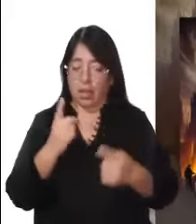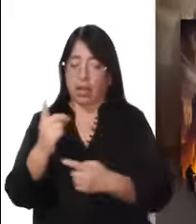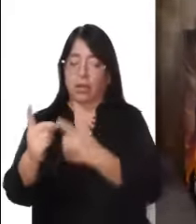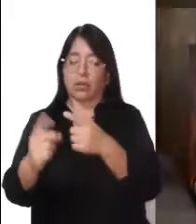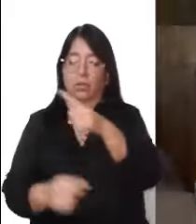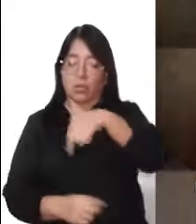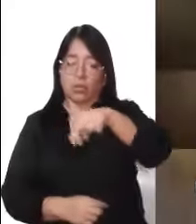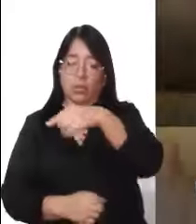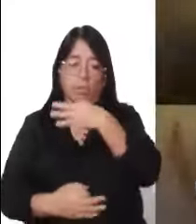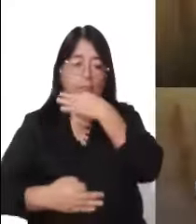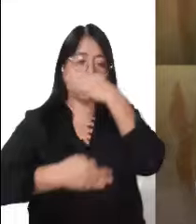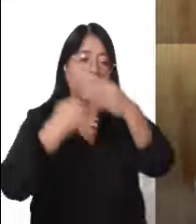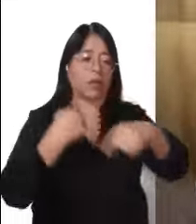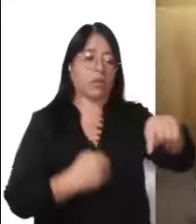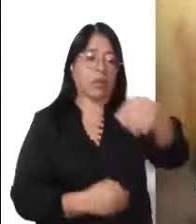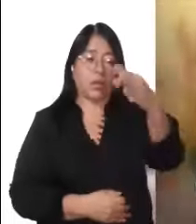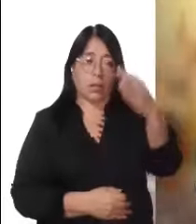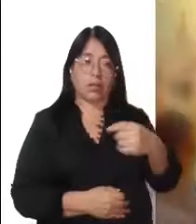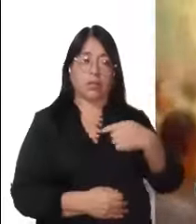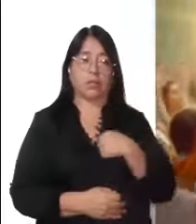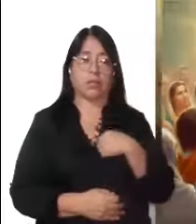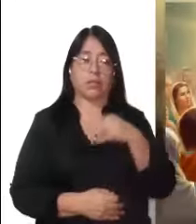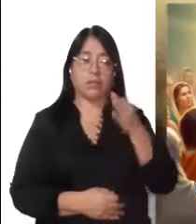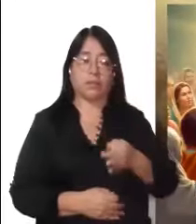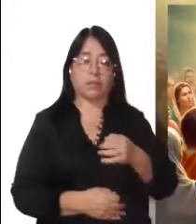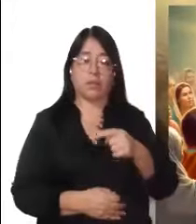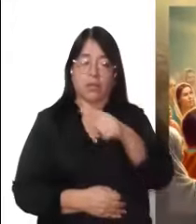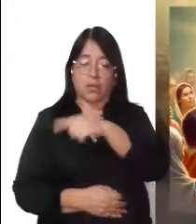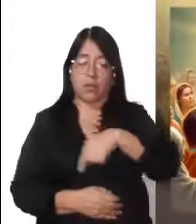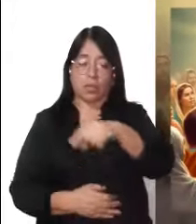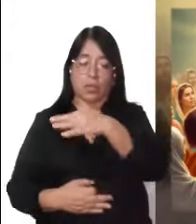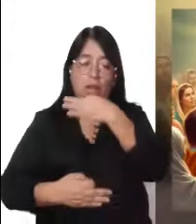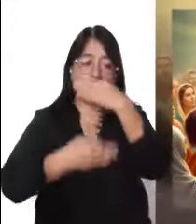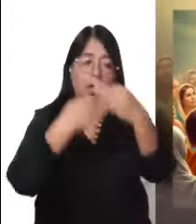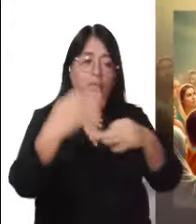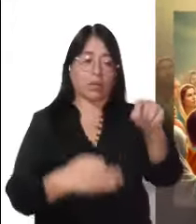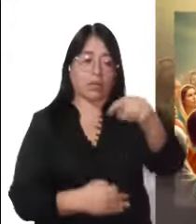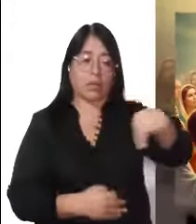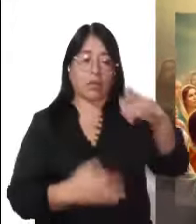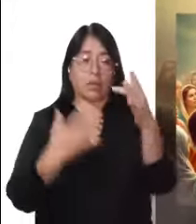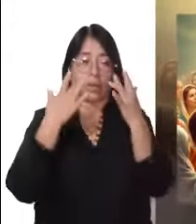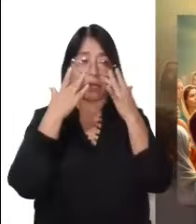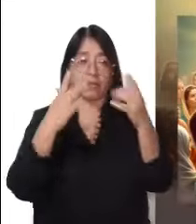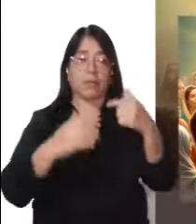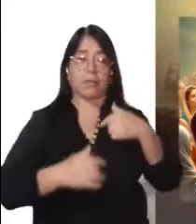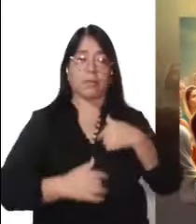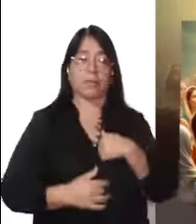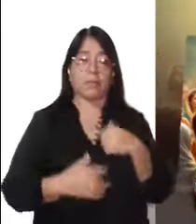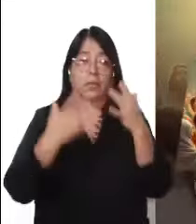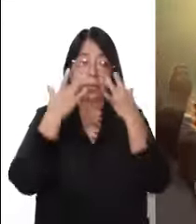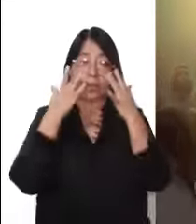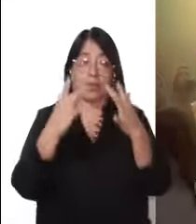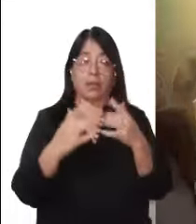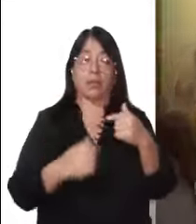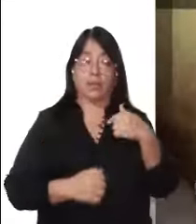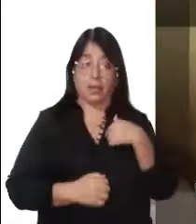sus discípulos, El que los escucha a ustedes, a mí me escucha. El que los rechaza a ustedes, a mí me